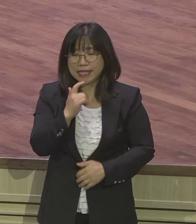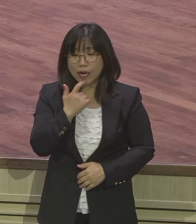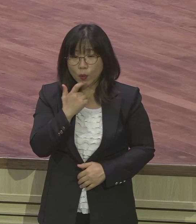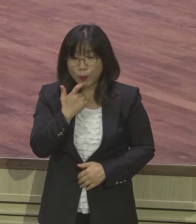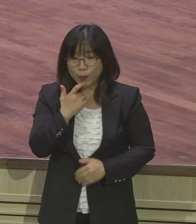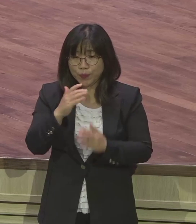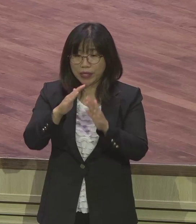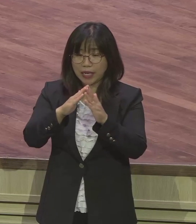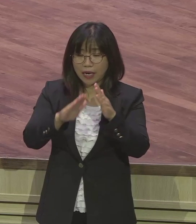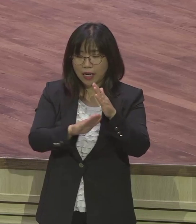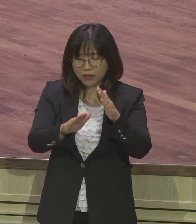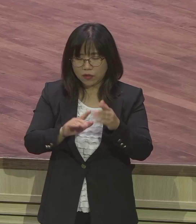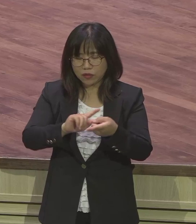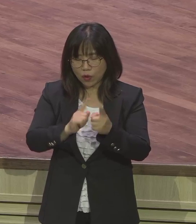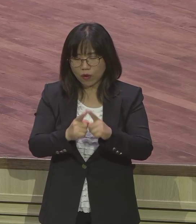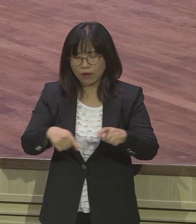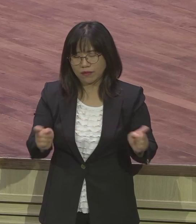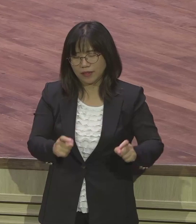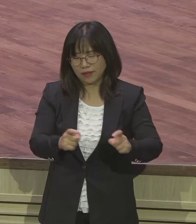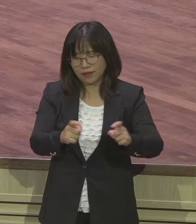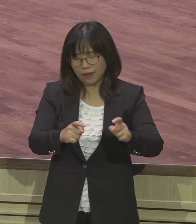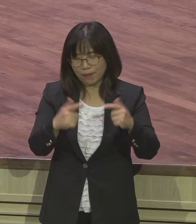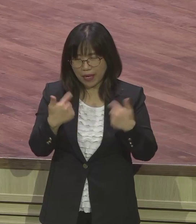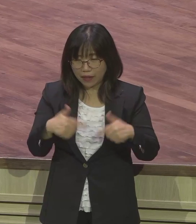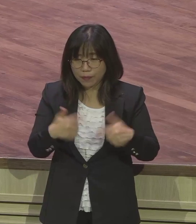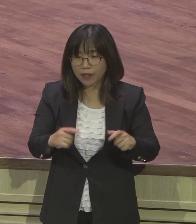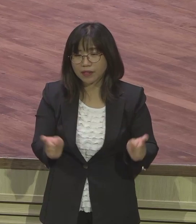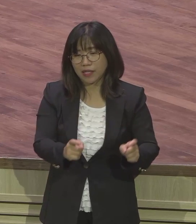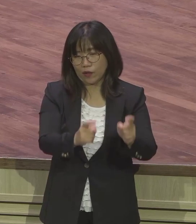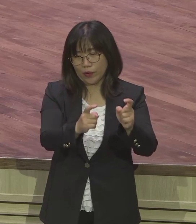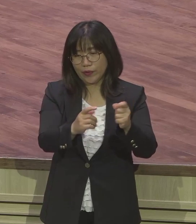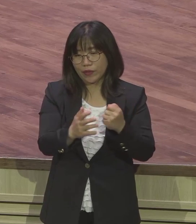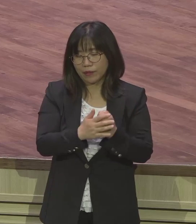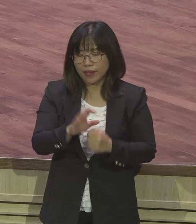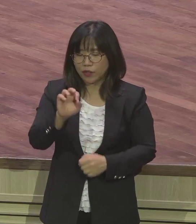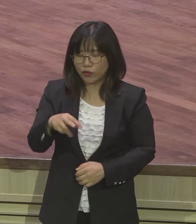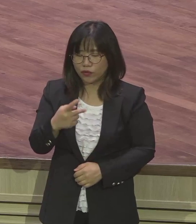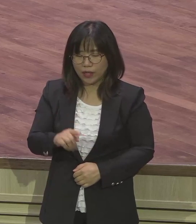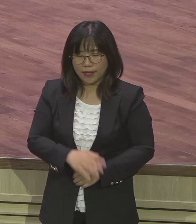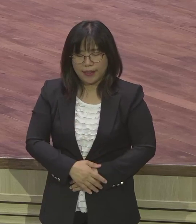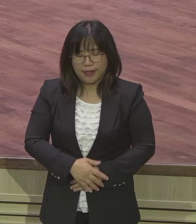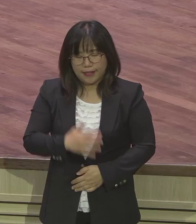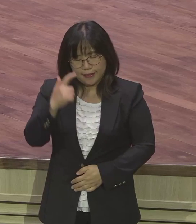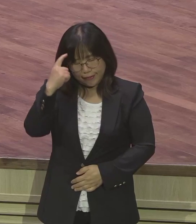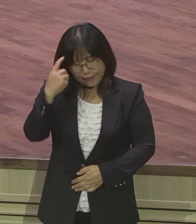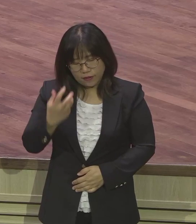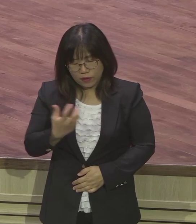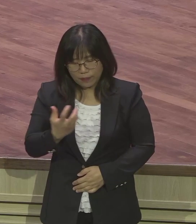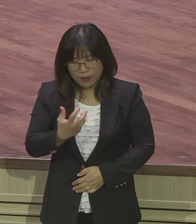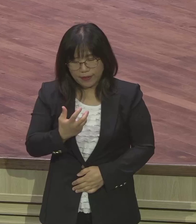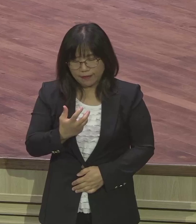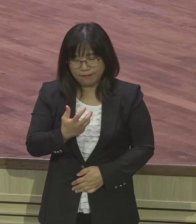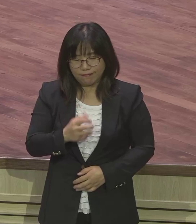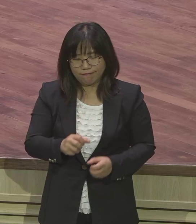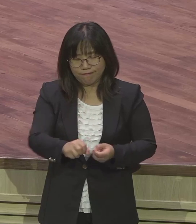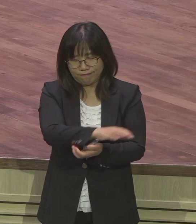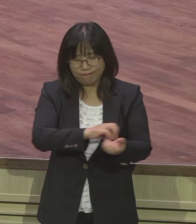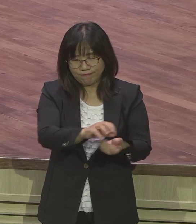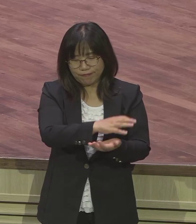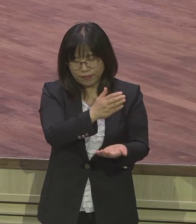바람잘날이 없었어요 그래서 유다는 이렇게 골치 아프게 찌개지고 뽑고 사니 아이고 나